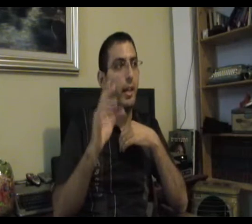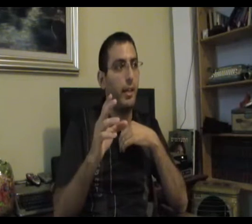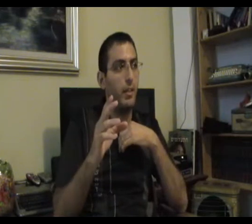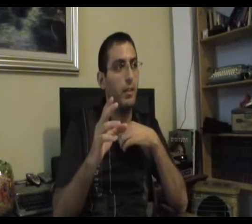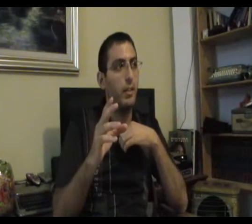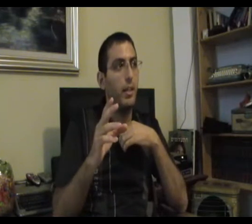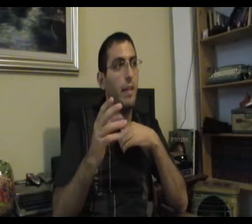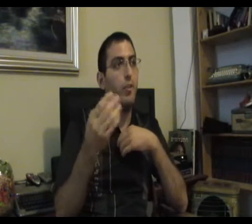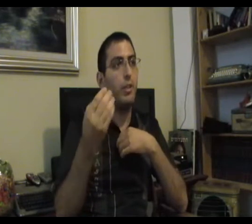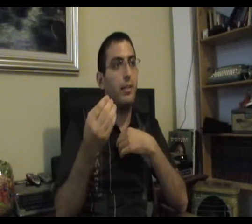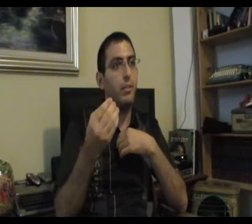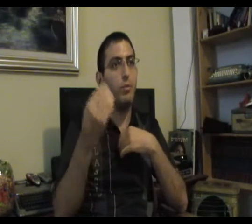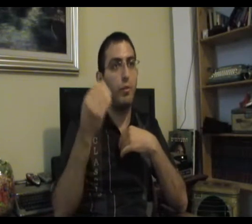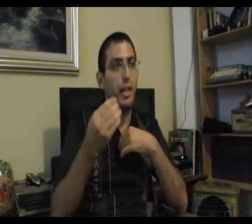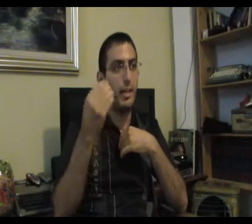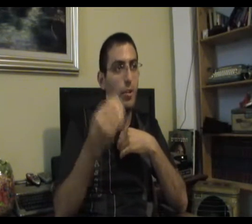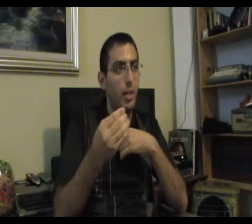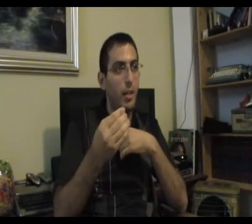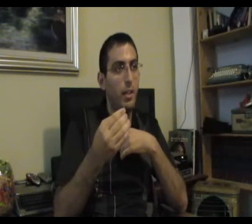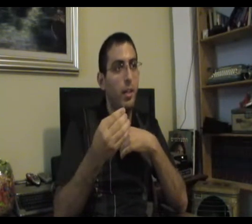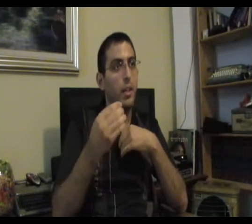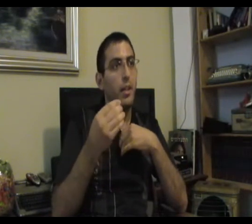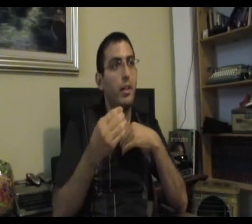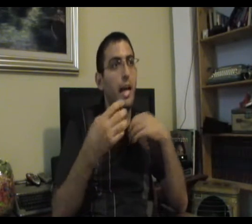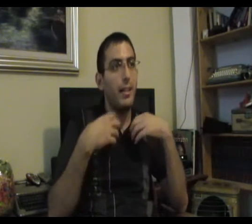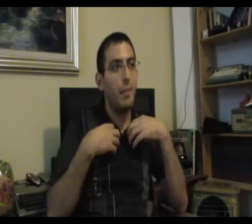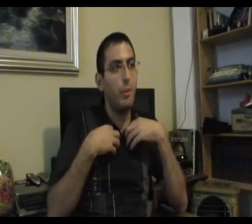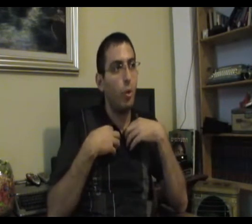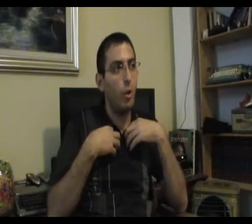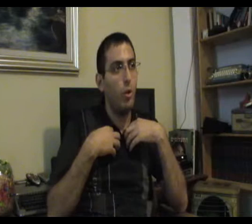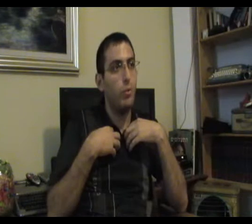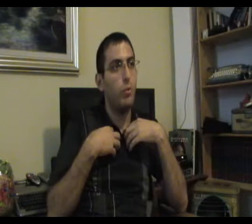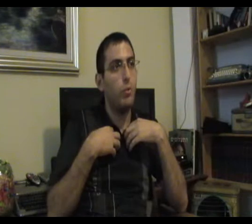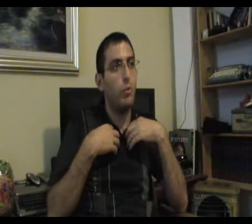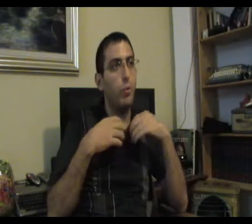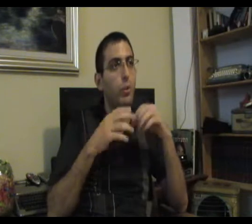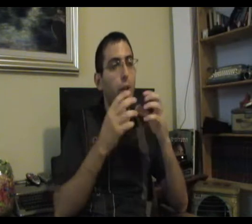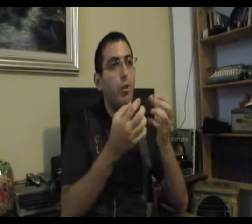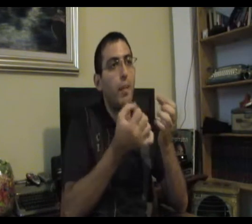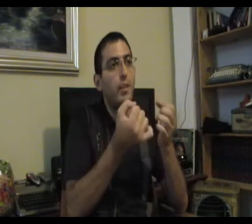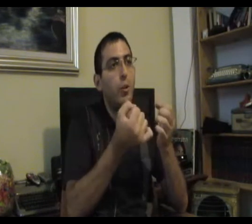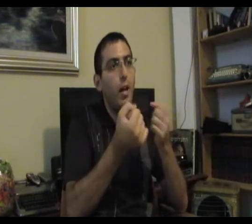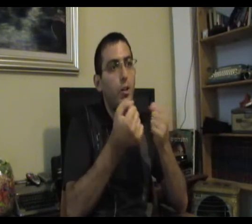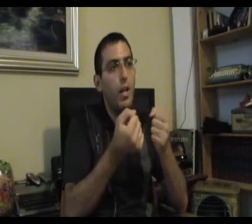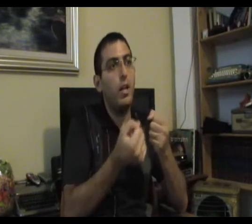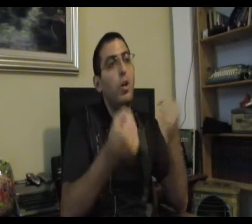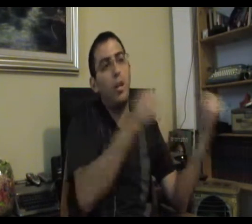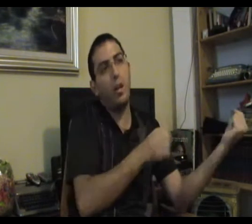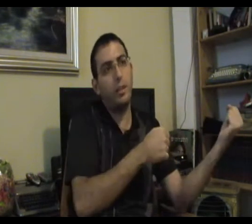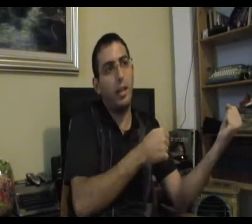הרגע למה השיטה הזאת שופה להיכשל כי האדם בתוכו יש לו גם את הכוח של לא ליחוד את